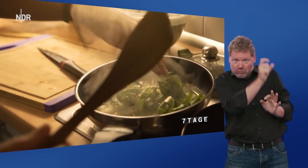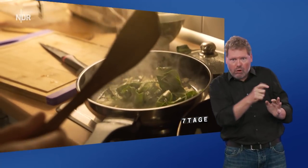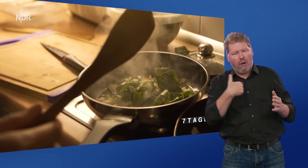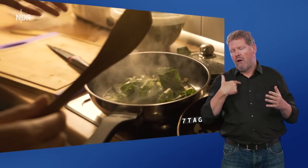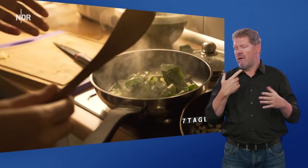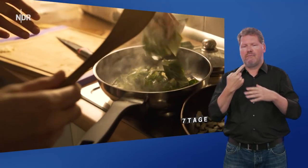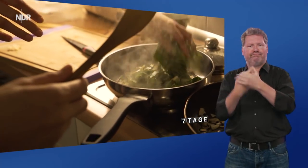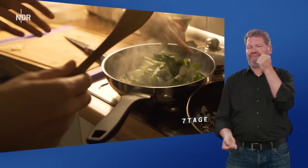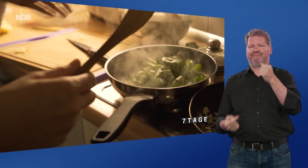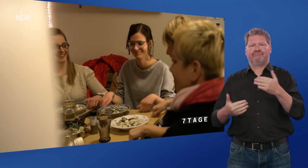aufgeschmissen.